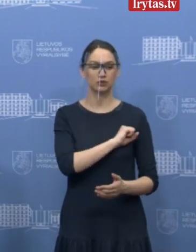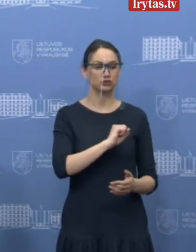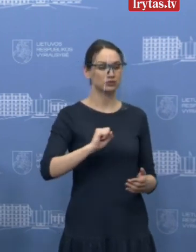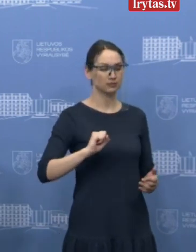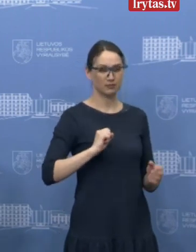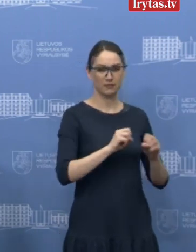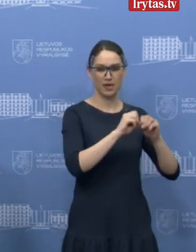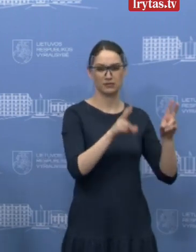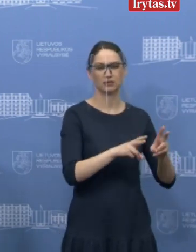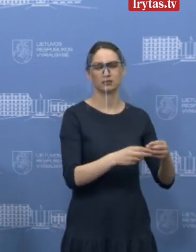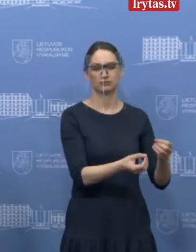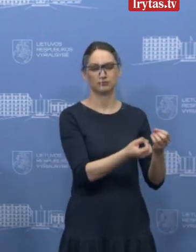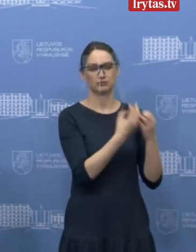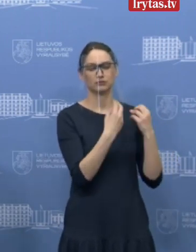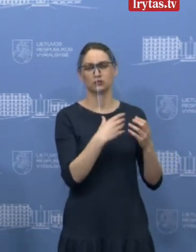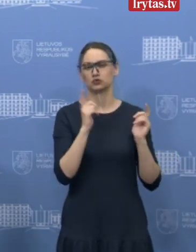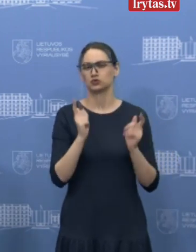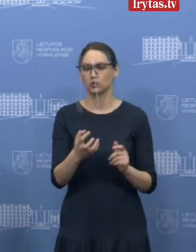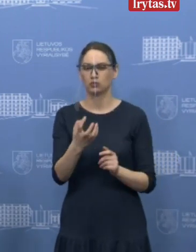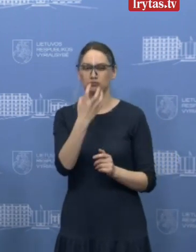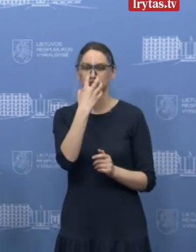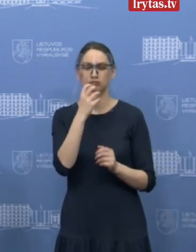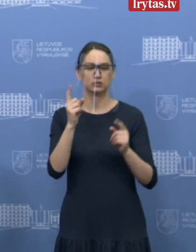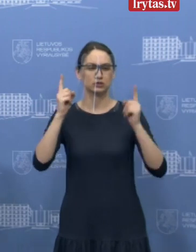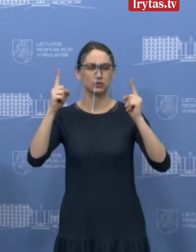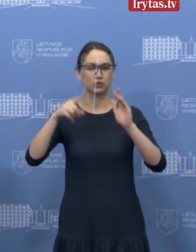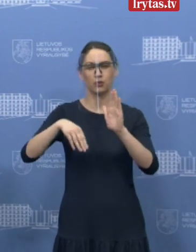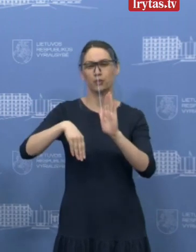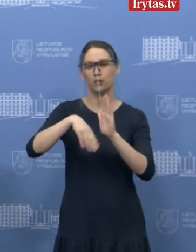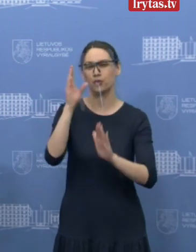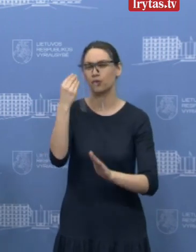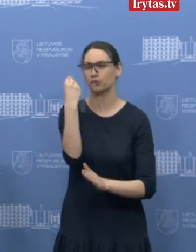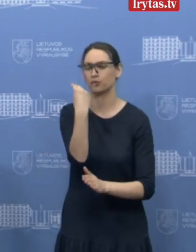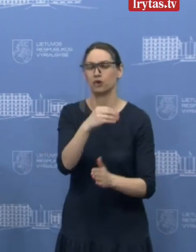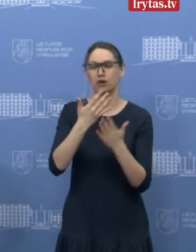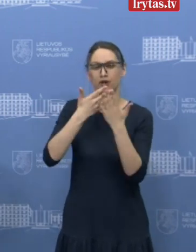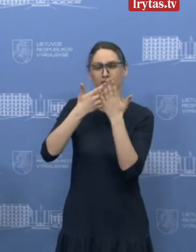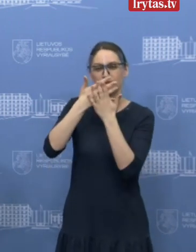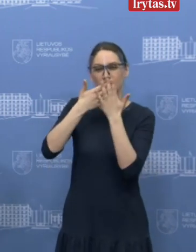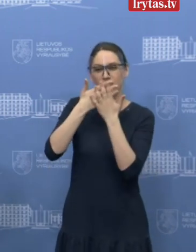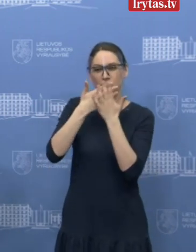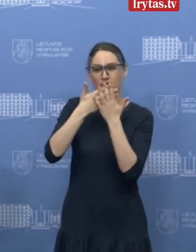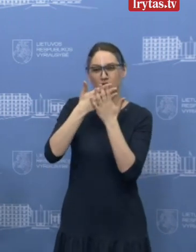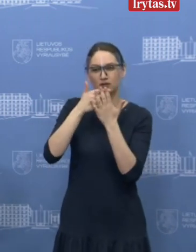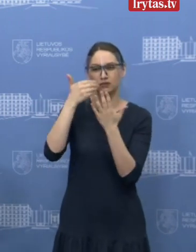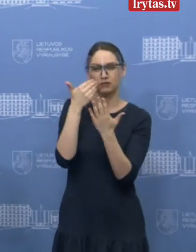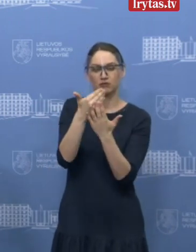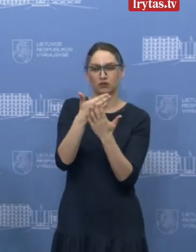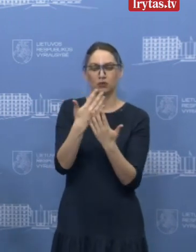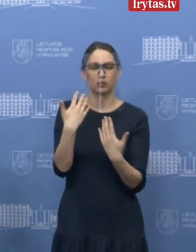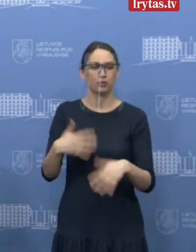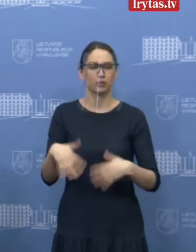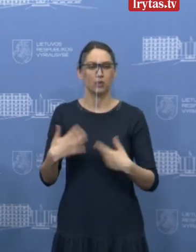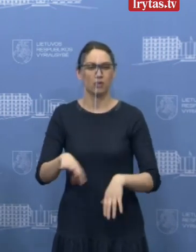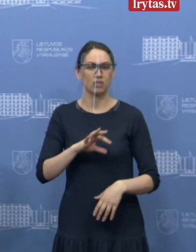gamintojų informavo, tai yra labai ir labai saugus. Ir jų filtrai yra ant tiek geri,